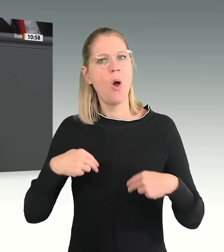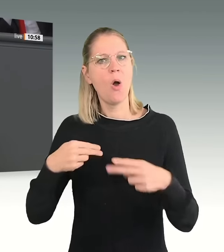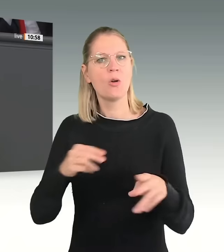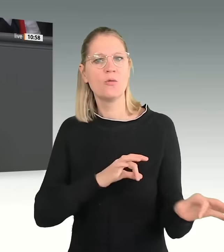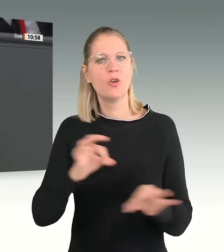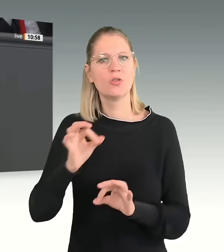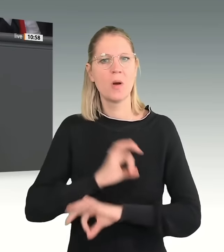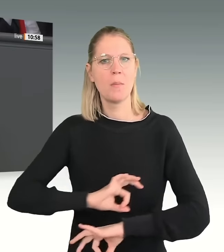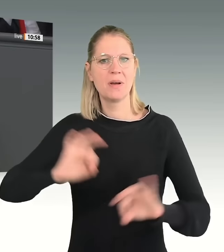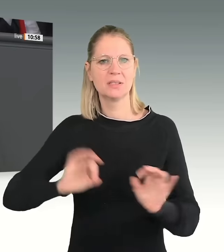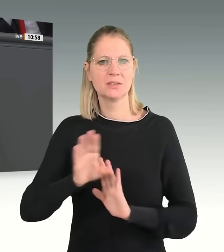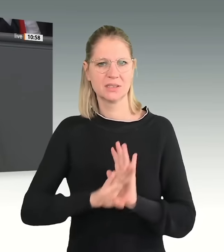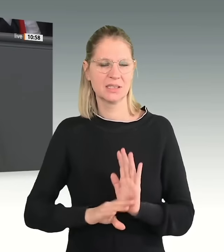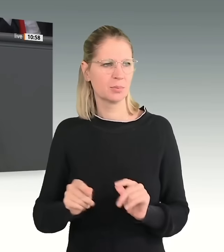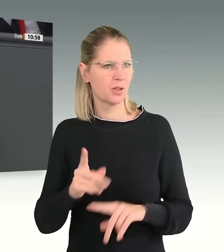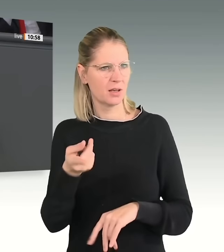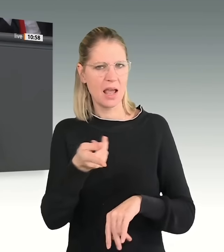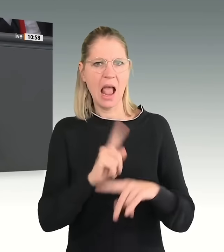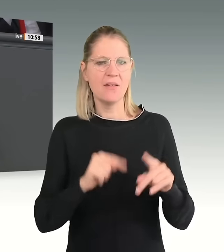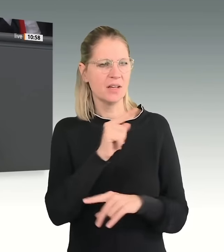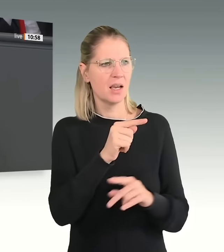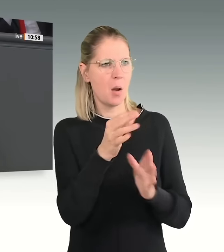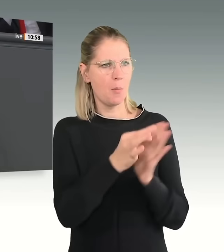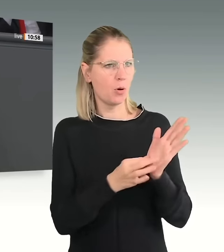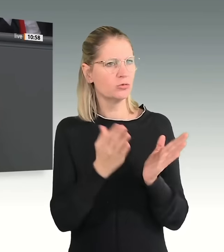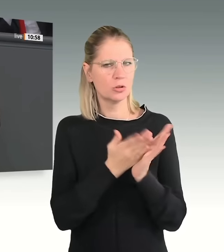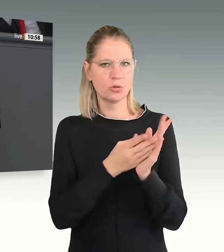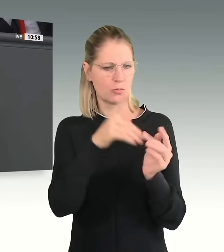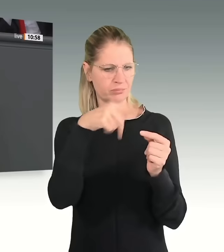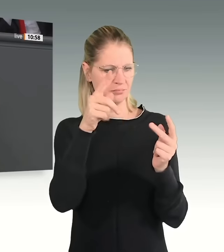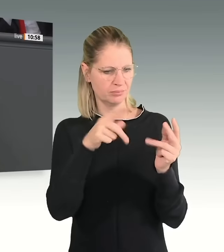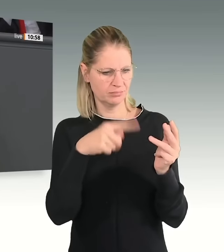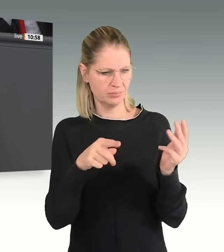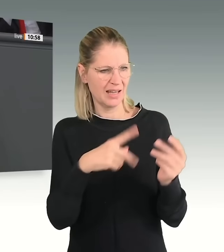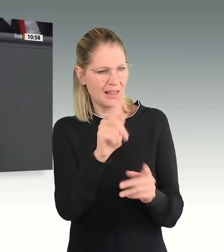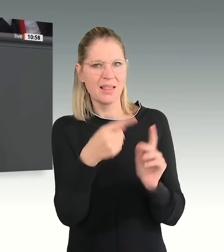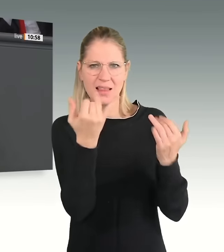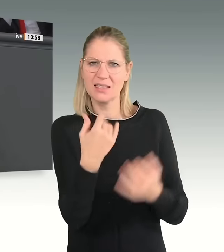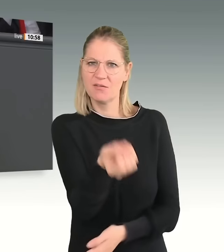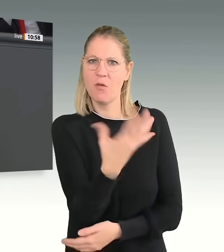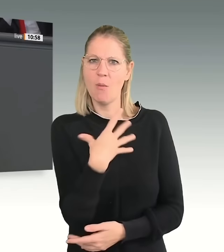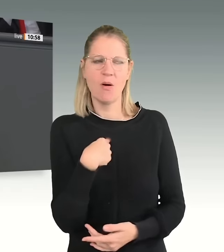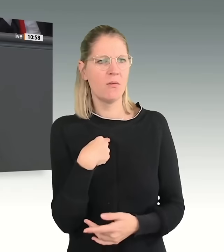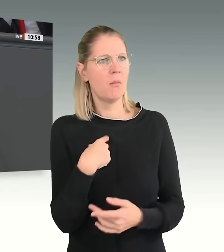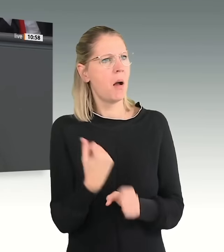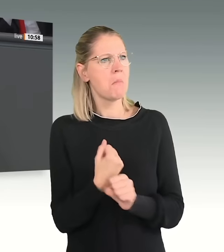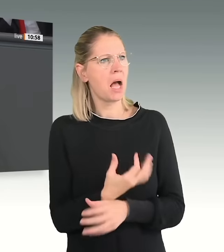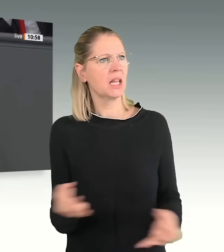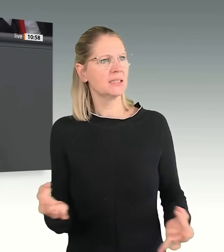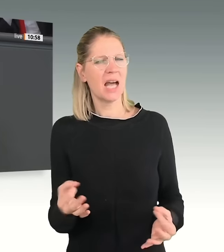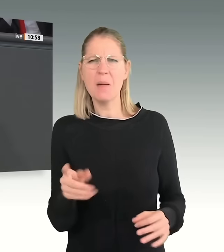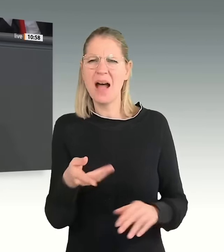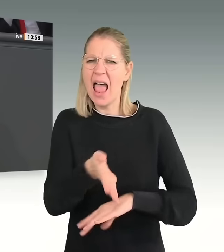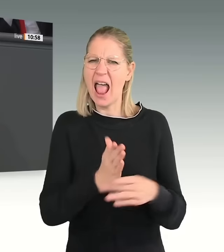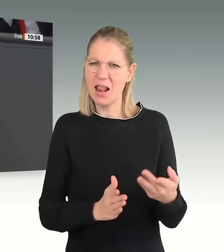der Anliegen aus Ihrem Antrag ja bereits abgeräumt hat. Nun werfen Sie uns vor, nicht tätig zu sein. Und gleichzeitig ist die Hälfte von dem, was Sie fordern, bereits